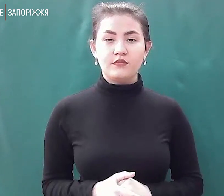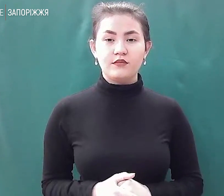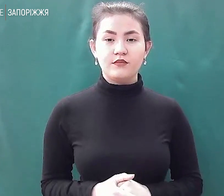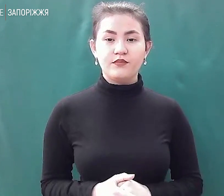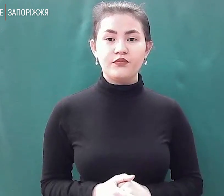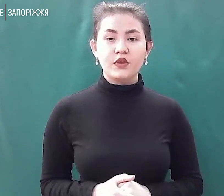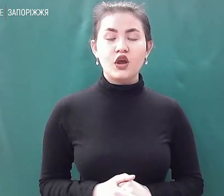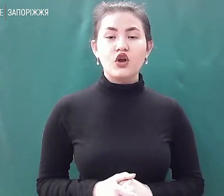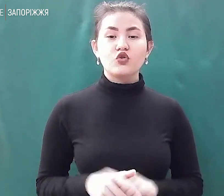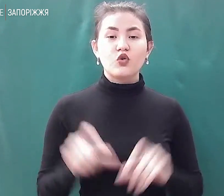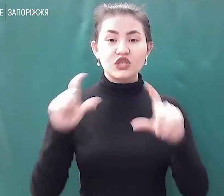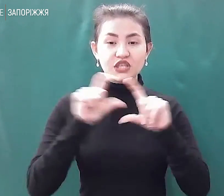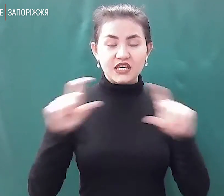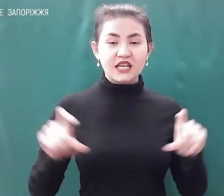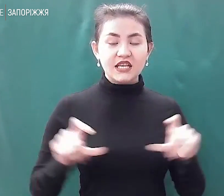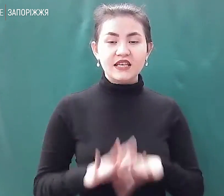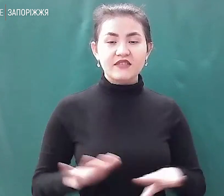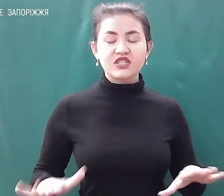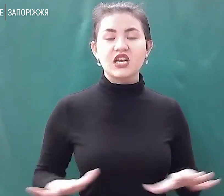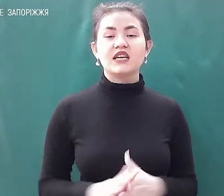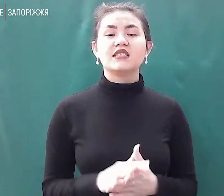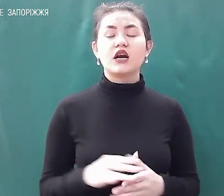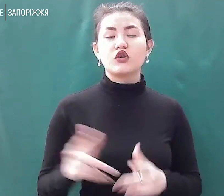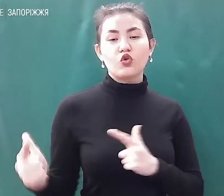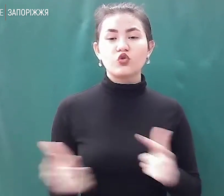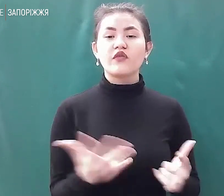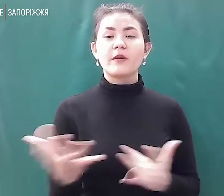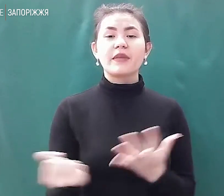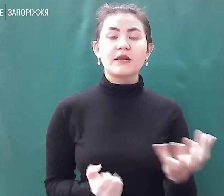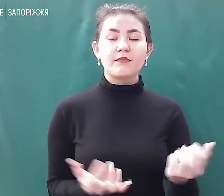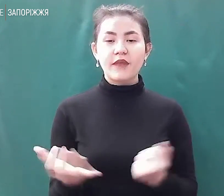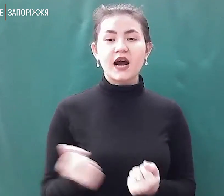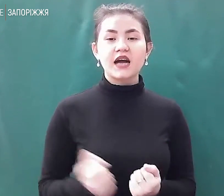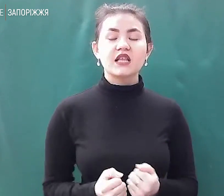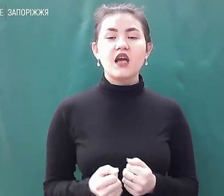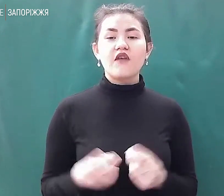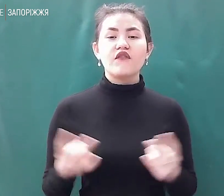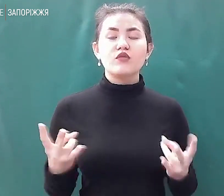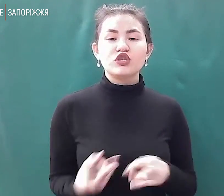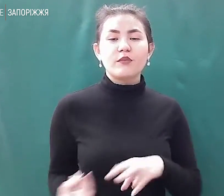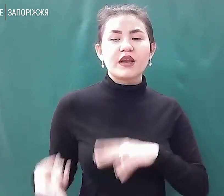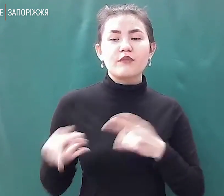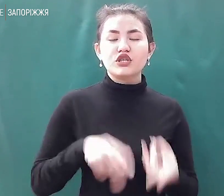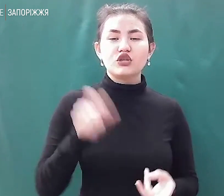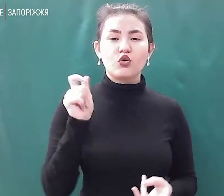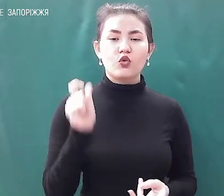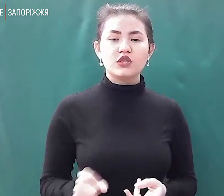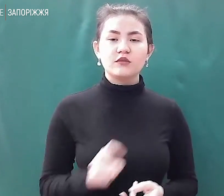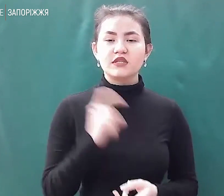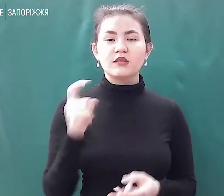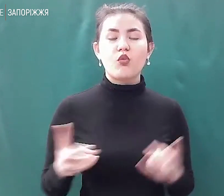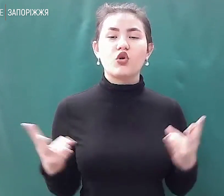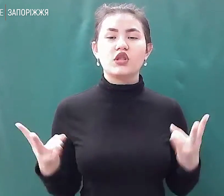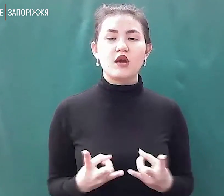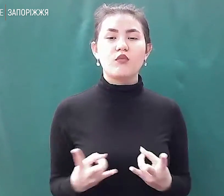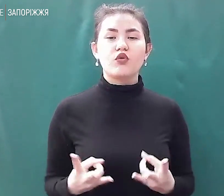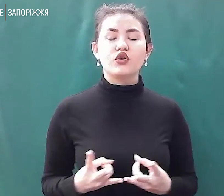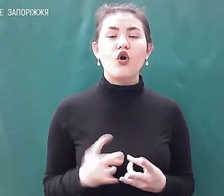навчальні заклади Запоріжжя готові приймати вимушено переміщених осіб з потребою у проживанні. У